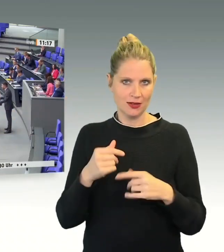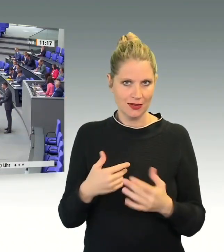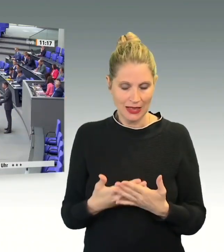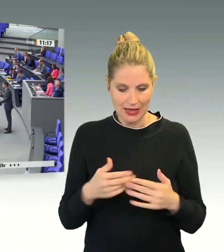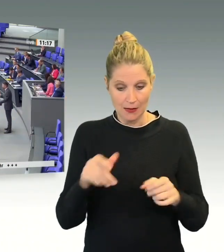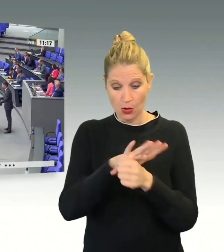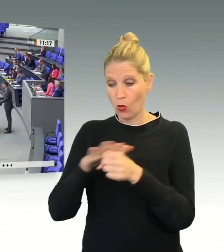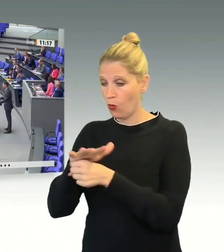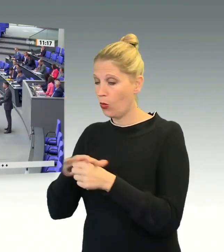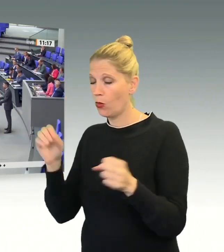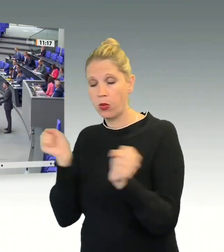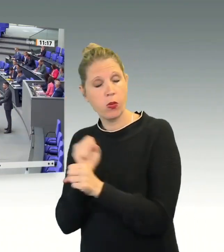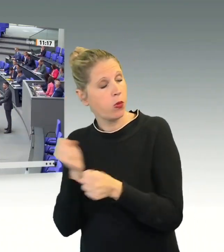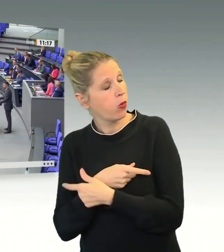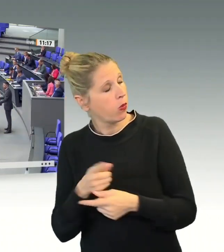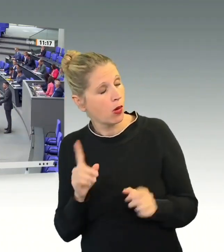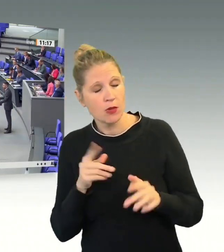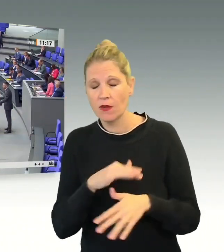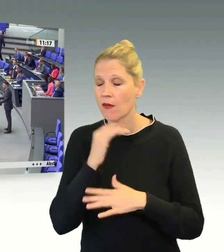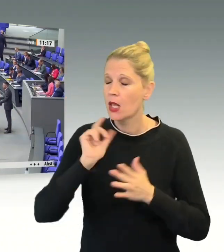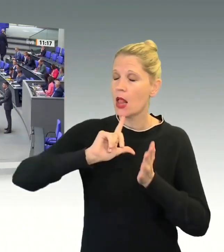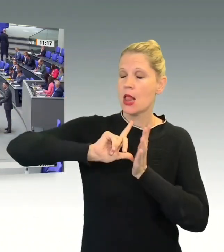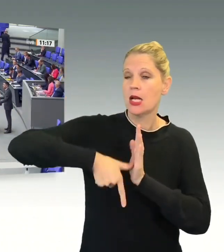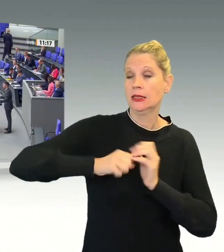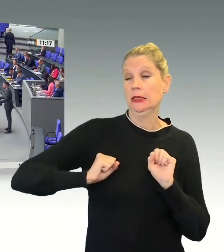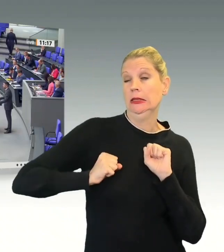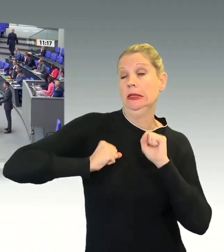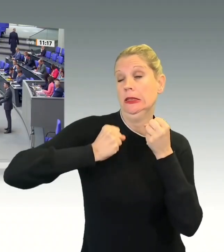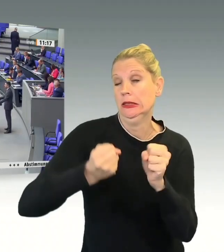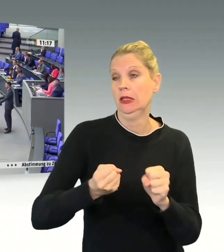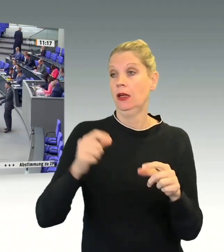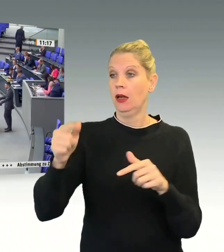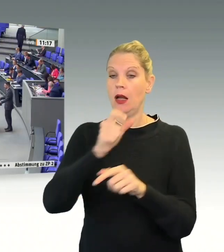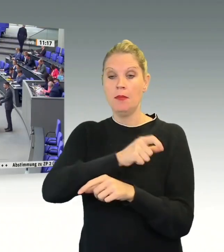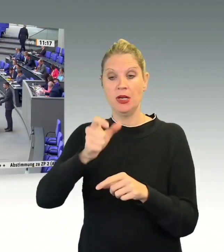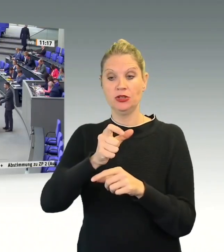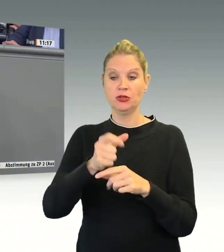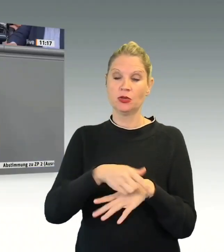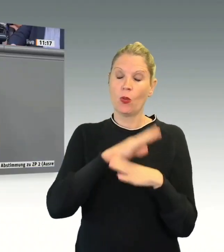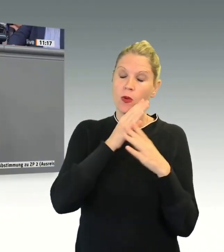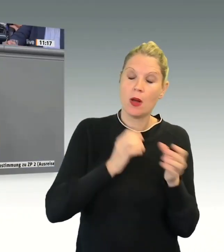Leistung erbracht worden ist bei der Unterbringung und Versorgung dieser Menschen. Und dafür gilt Ihnen ein großes Dankeschön.